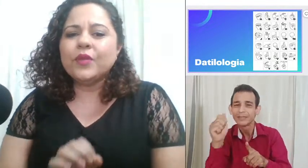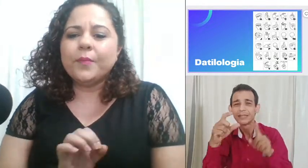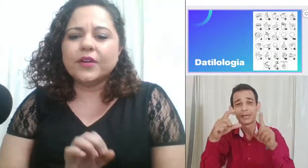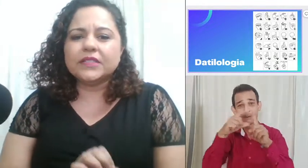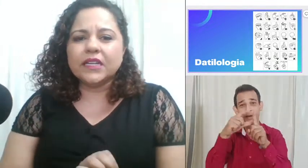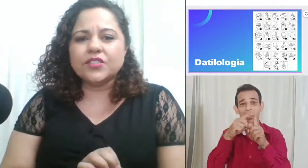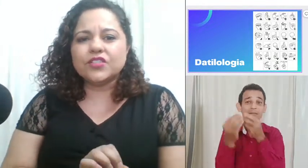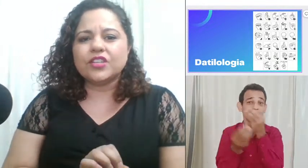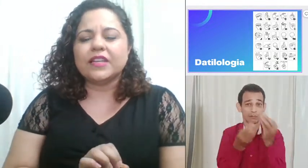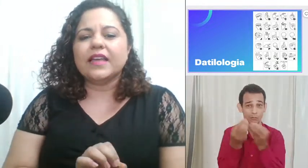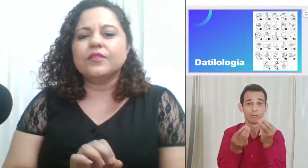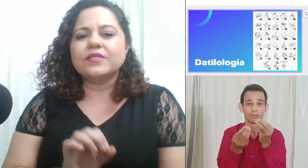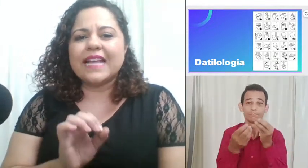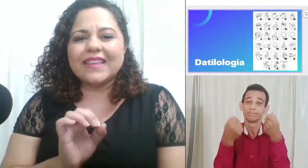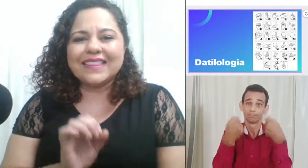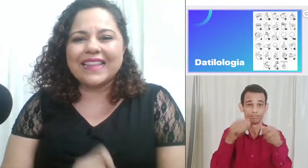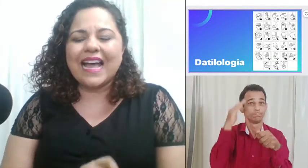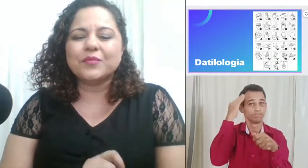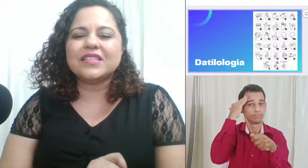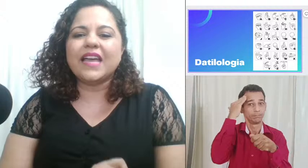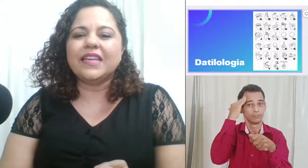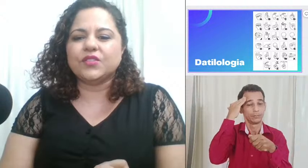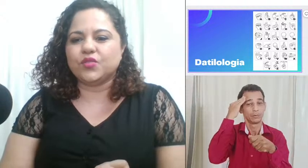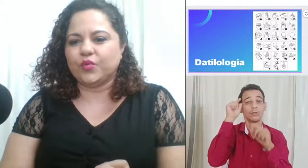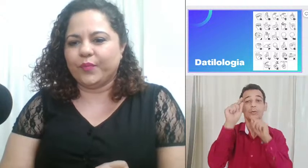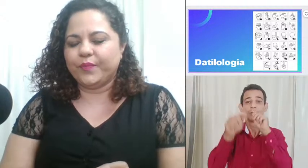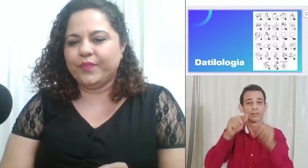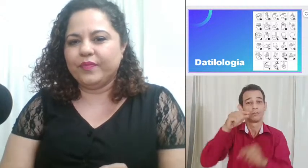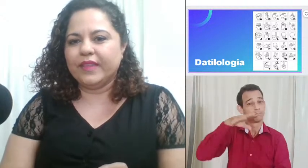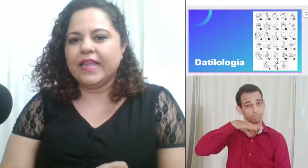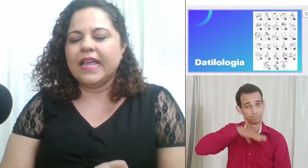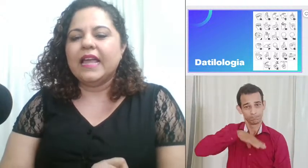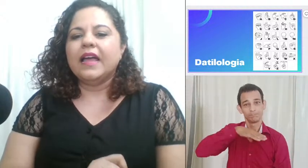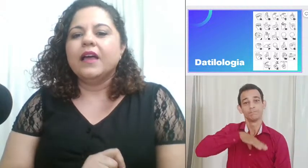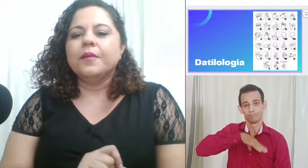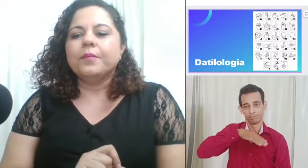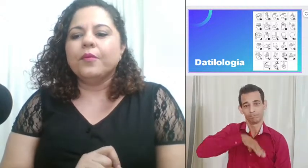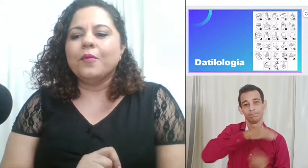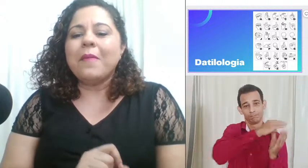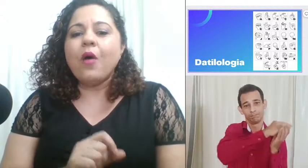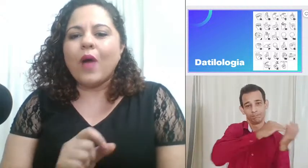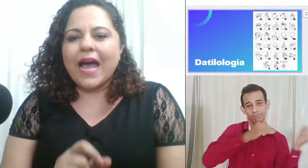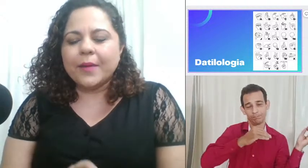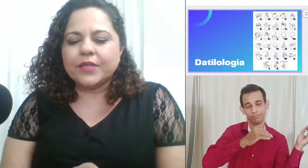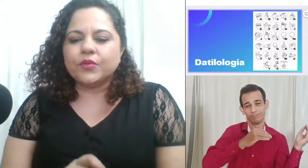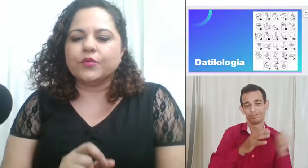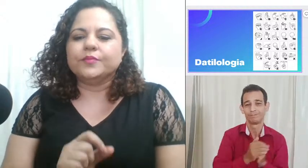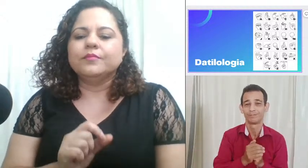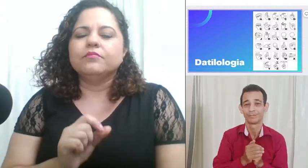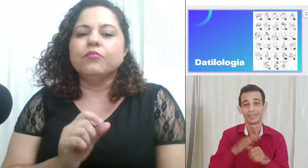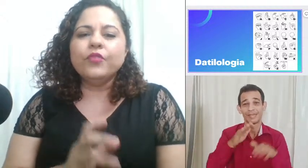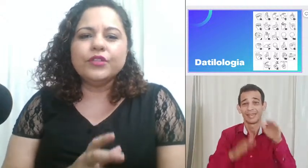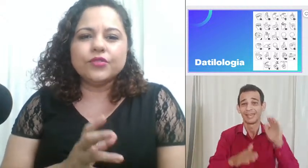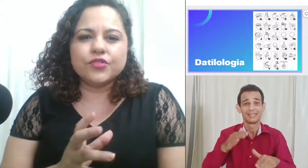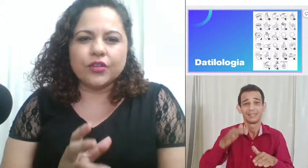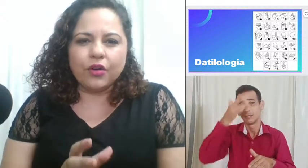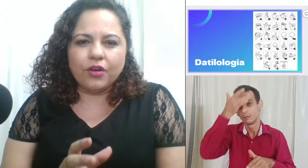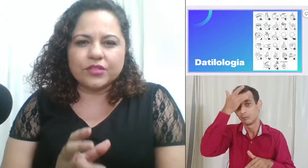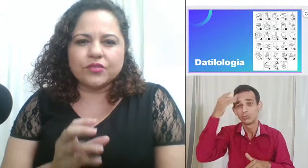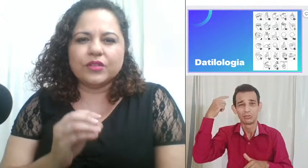importante nos atentarmos a isso. O mau hábito, muitos de nós, quando